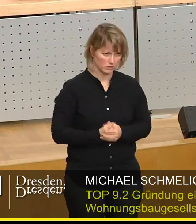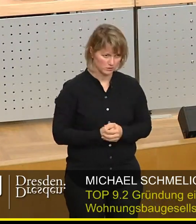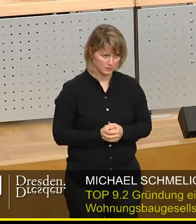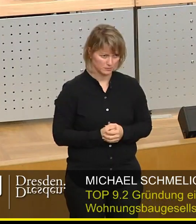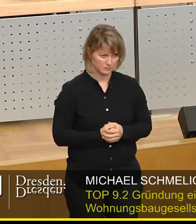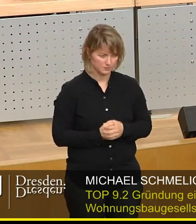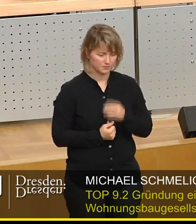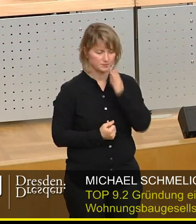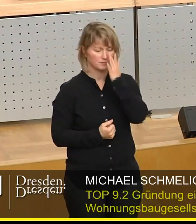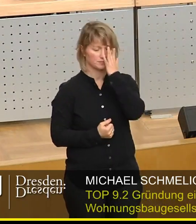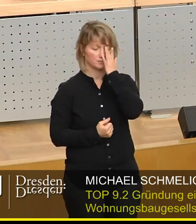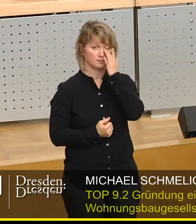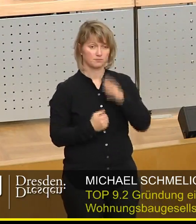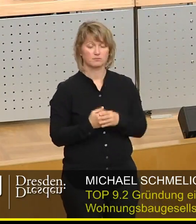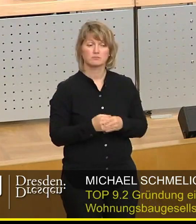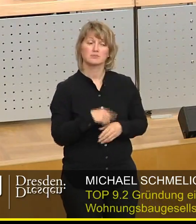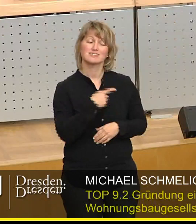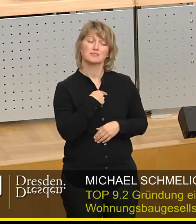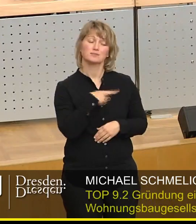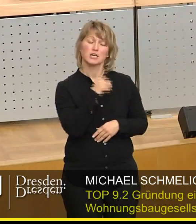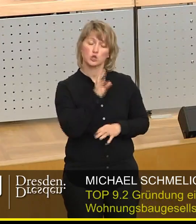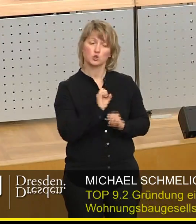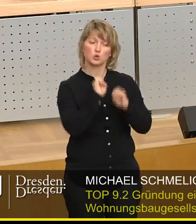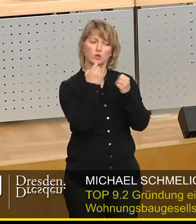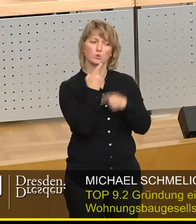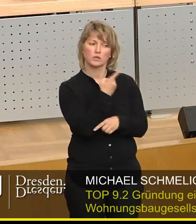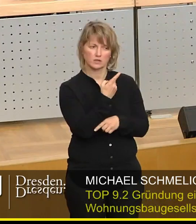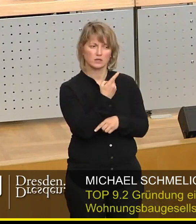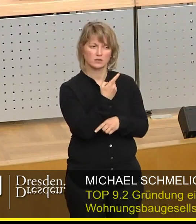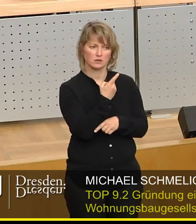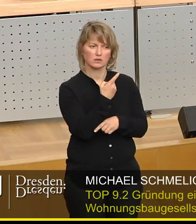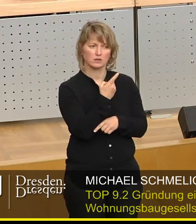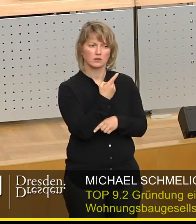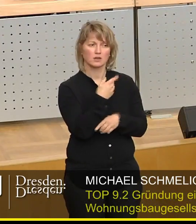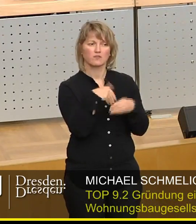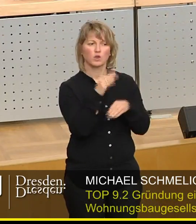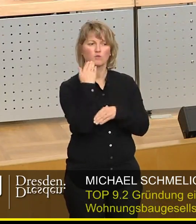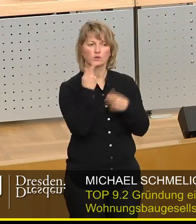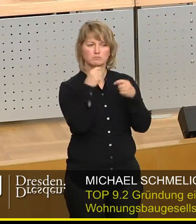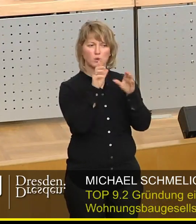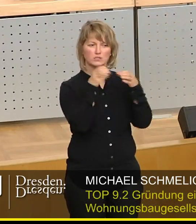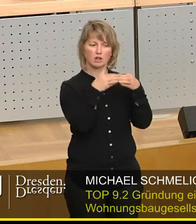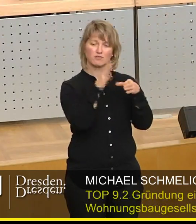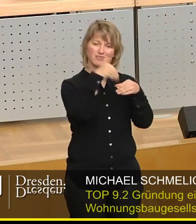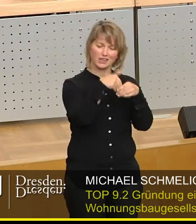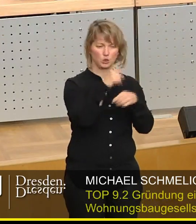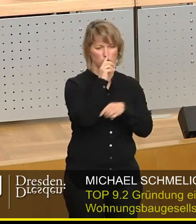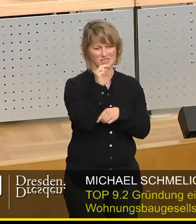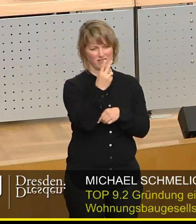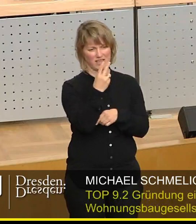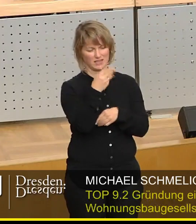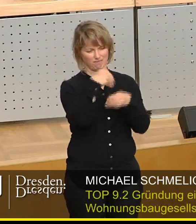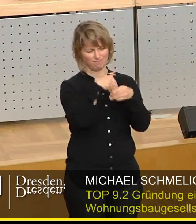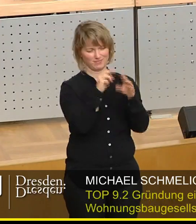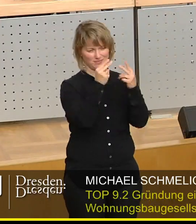Im Grunde genommen gibt es nur zwei Prämissen, die der Gründung dieser Wohnungsbaugesellschaft in der Vorlage der Verwaltung